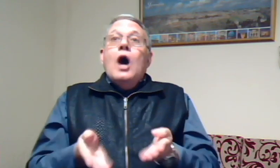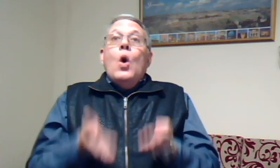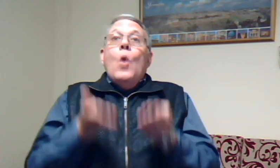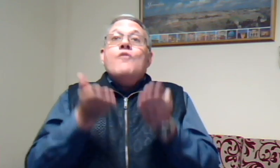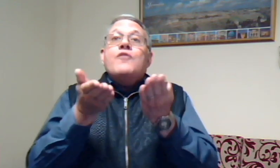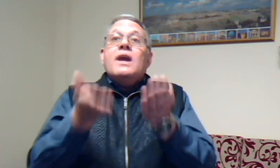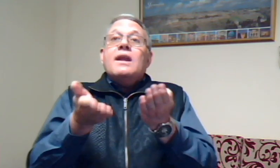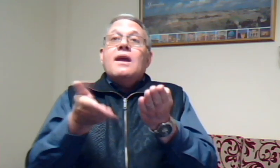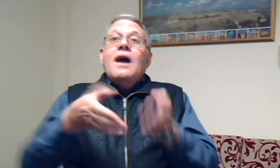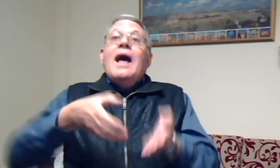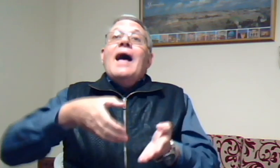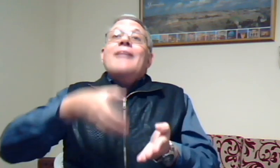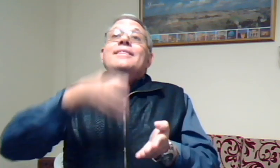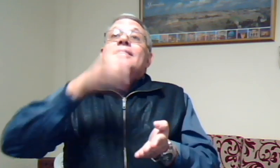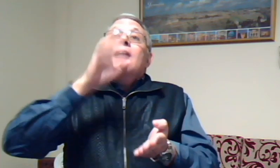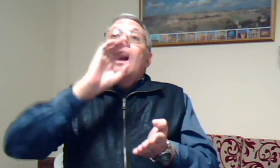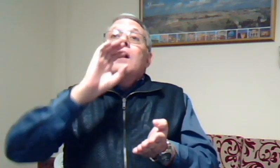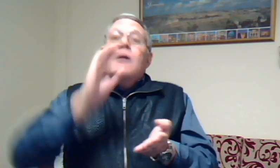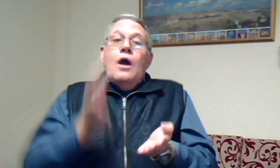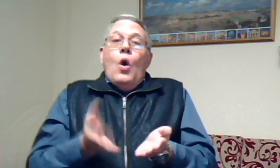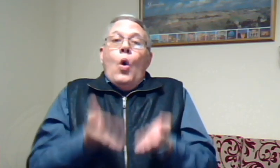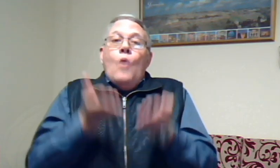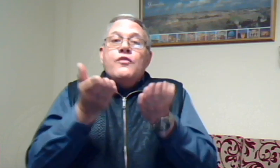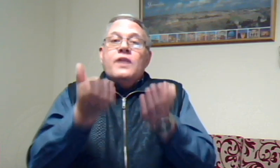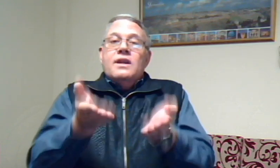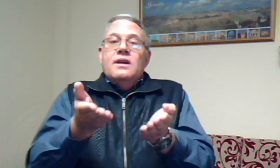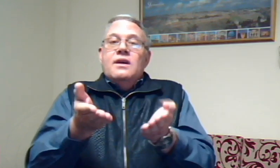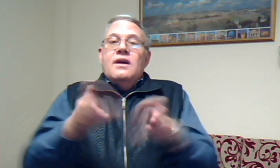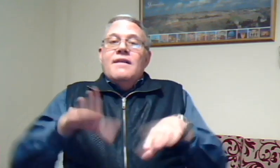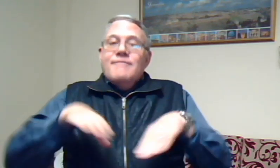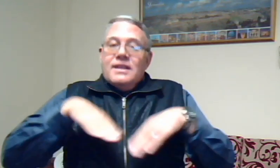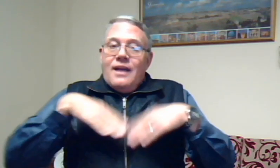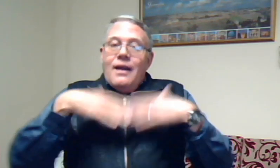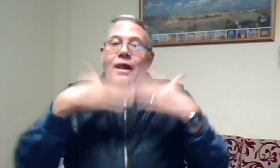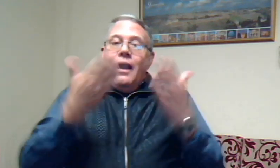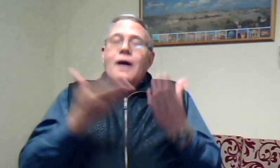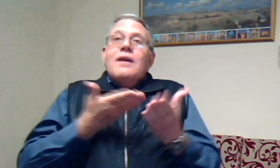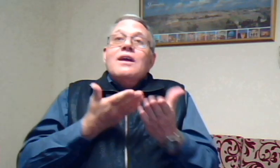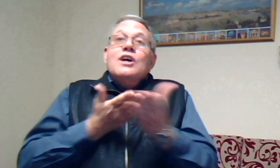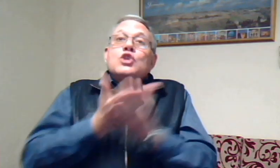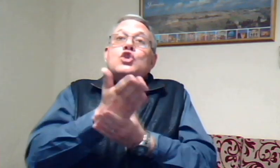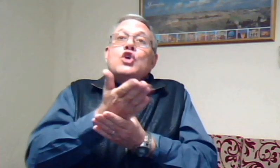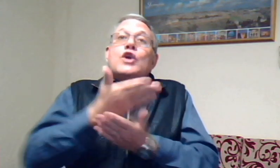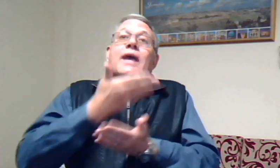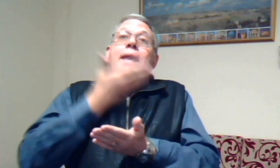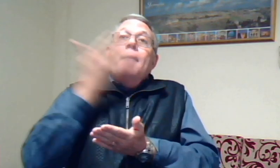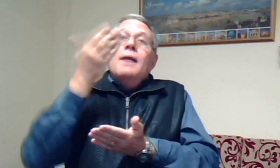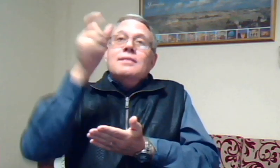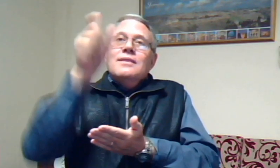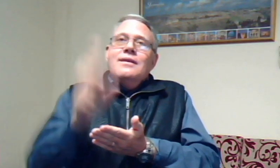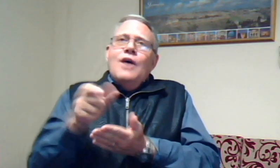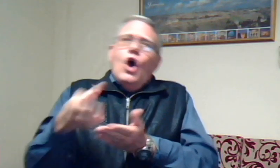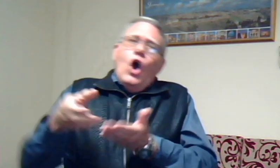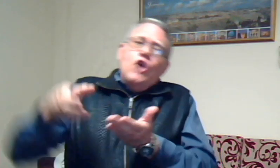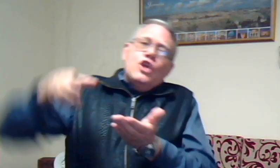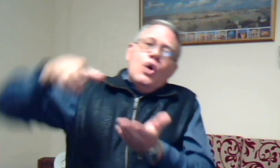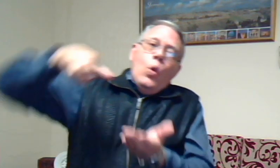offer een drank offer wat klaar door iemand uitgegooi